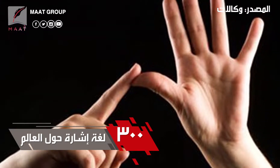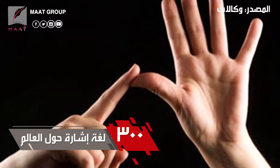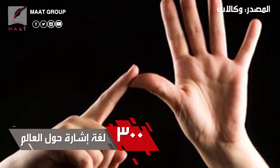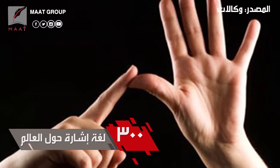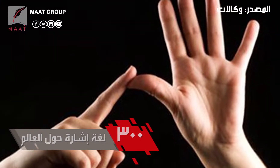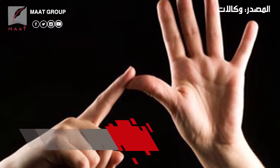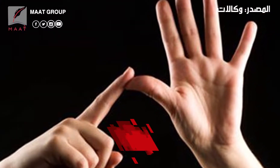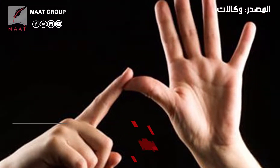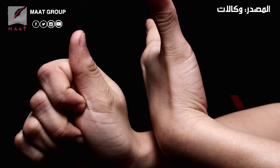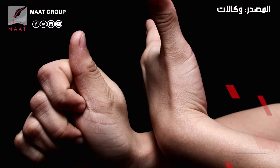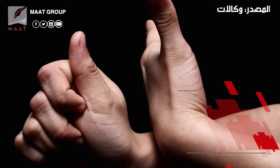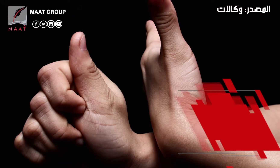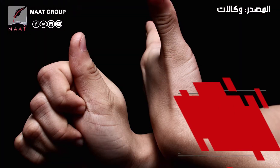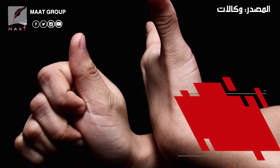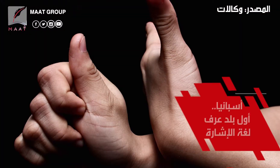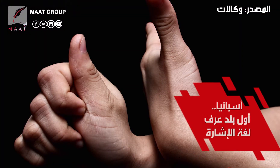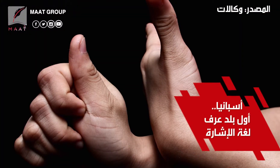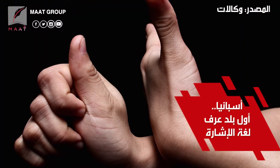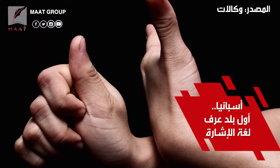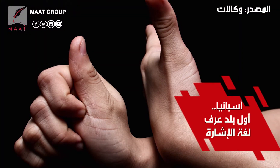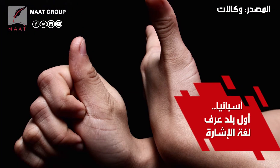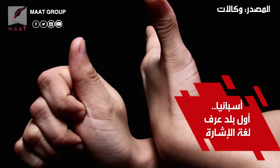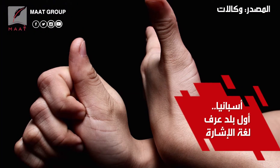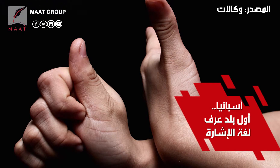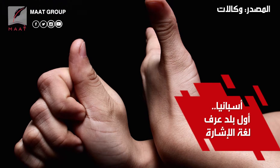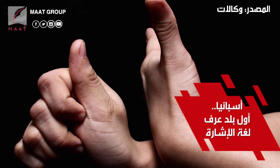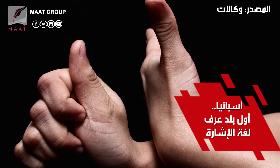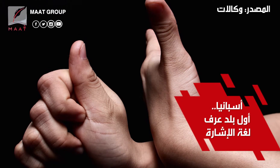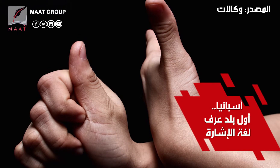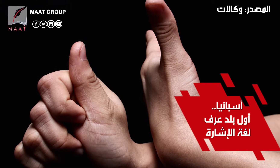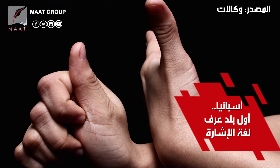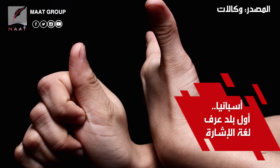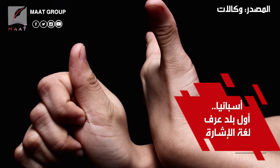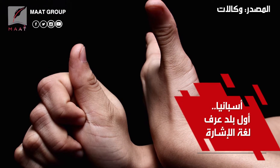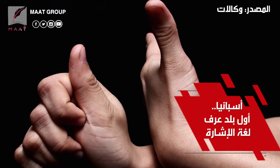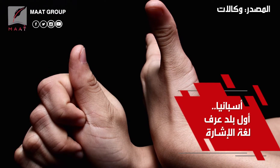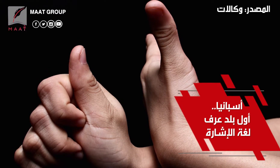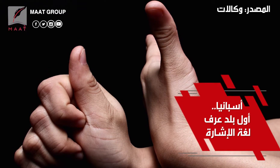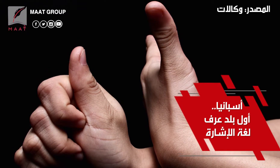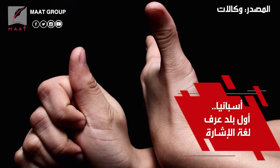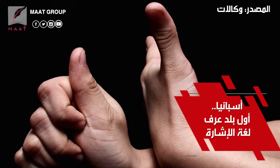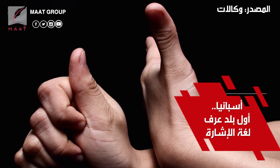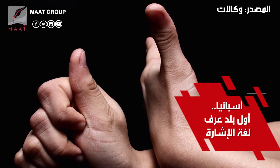لغة لغة الإشارة بدأت في القرن السابع عشر في إسبانيا عام 1620